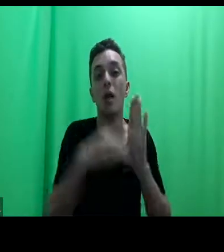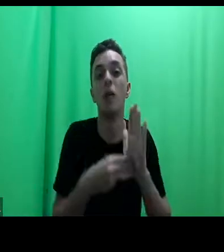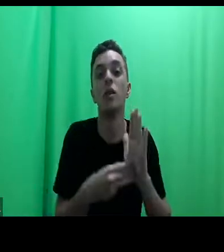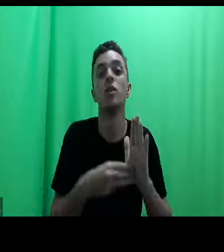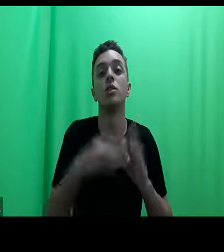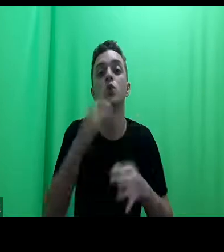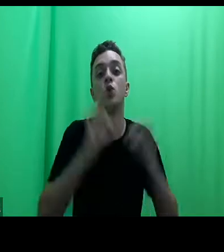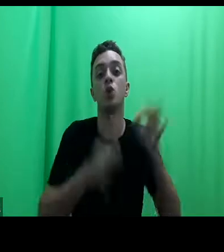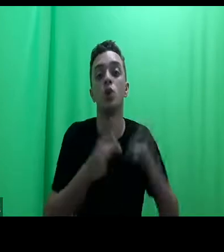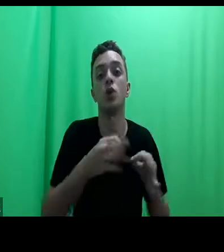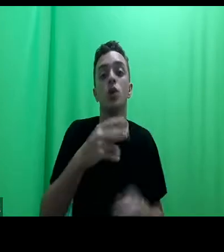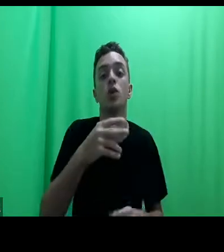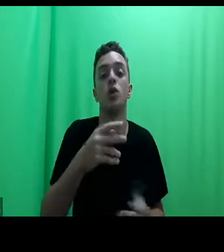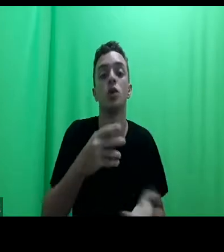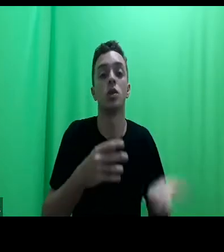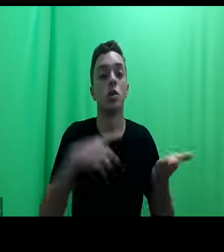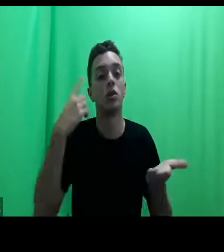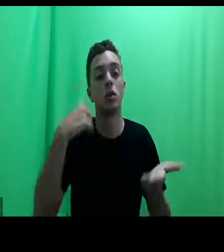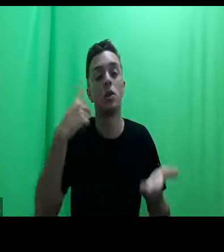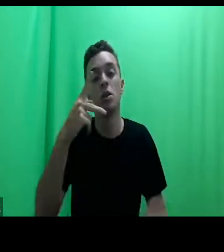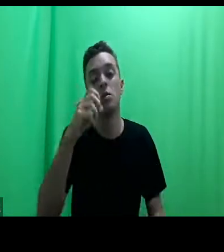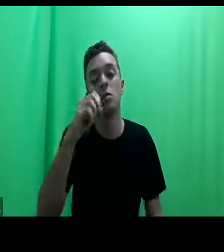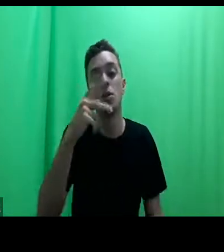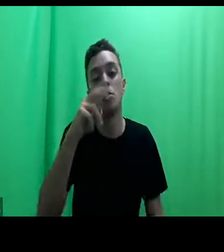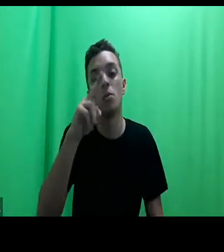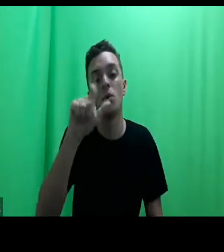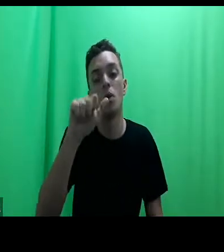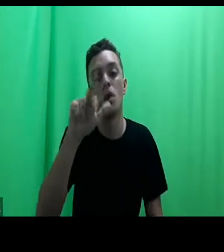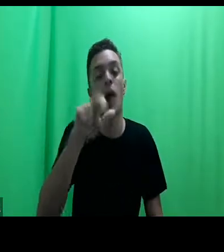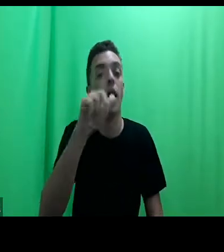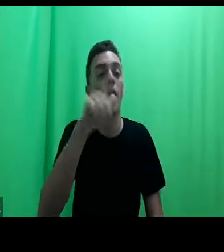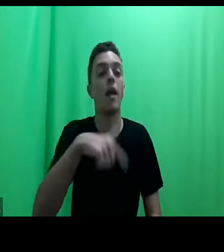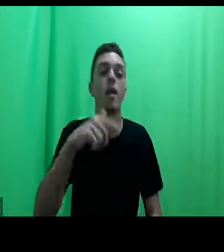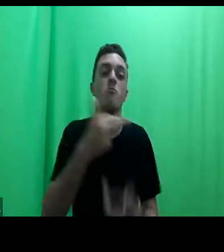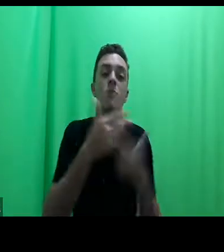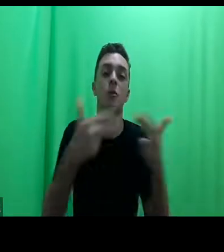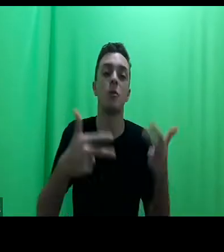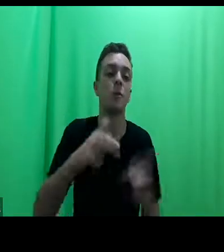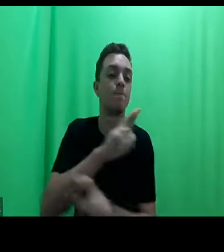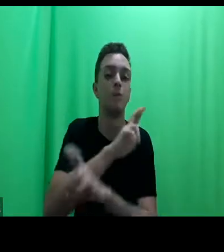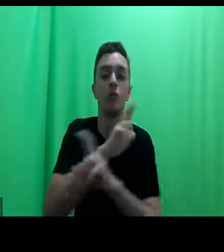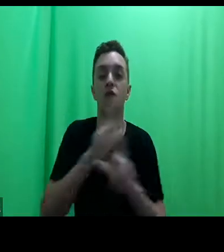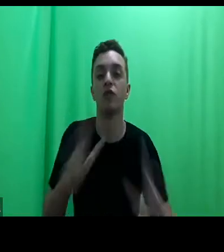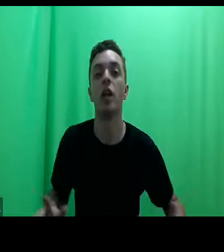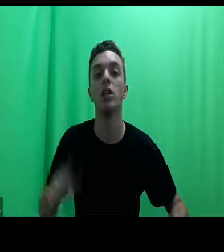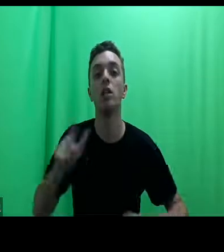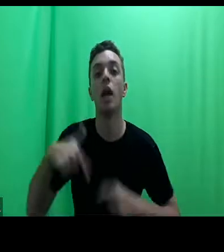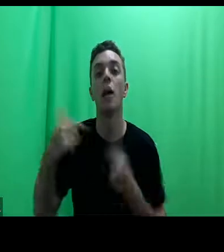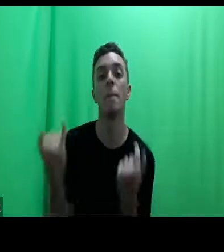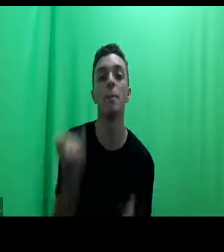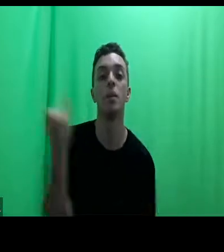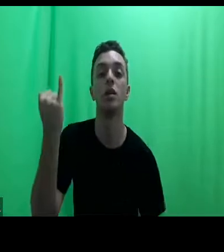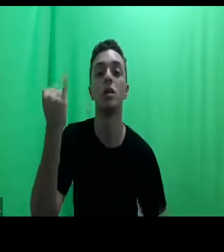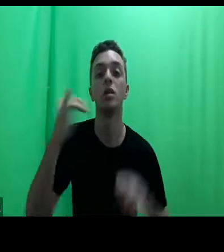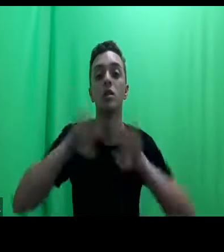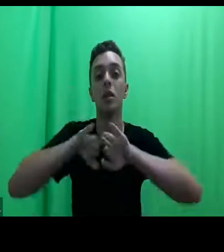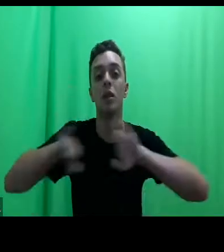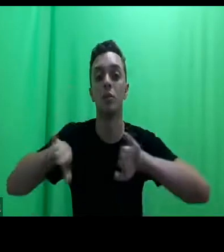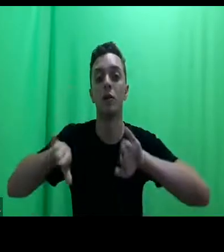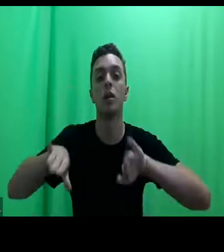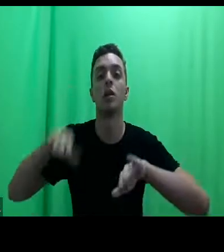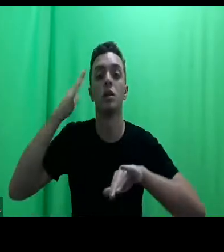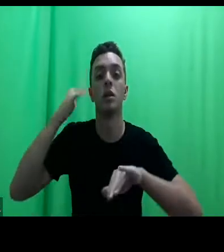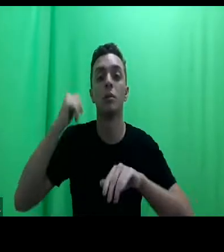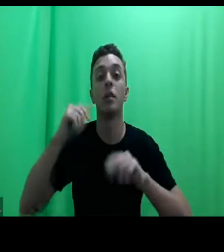advocacia popular é um elemento distintivo que realmente separa ou distingue,